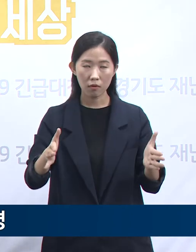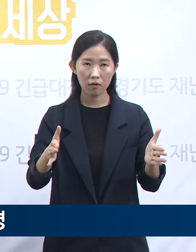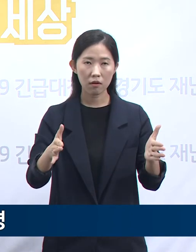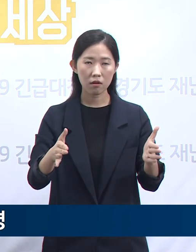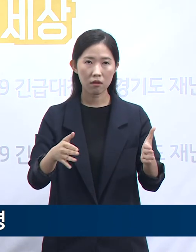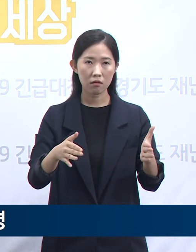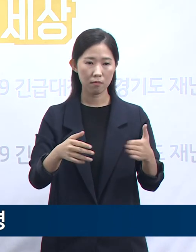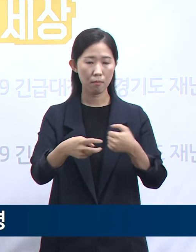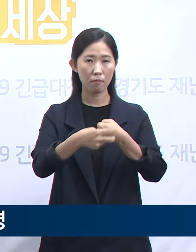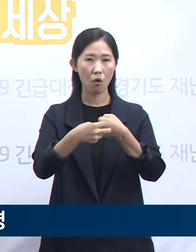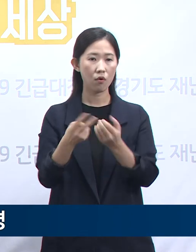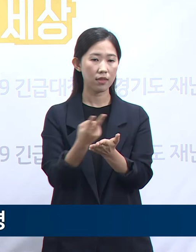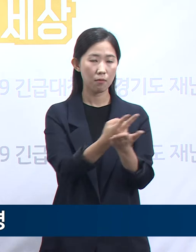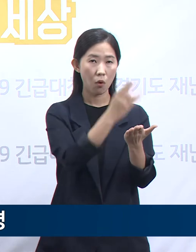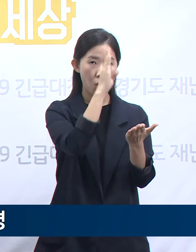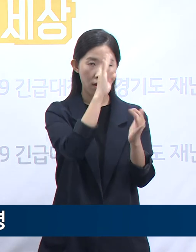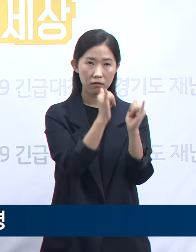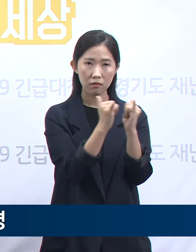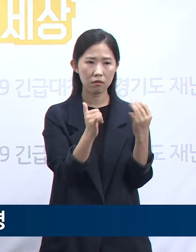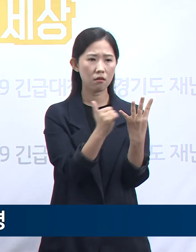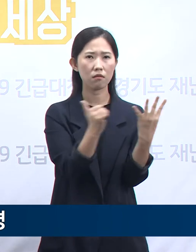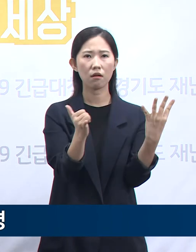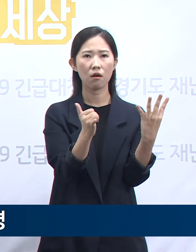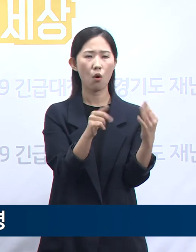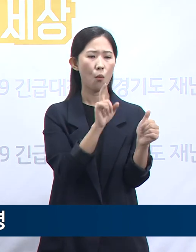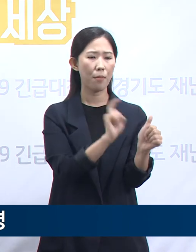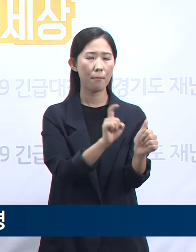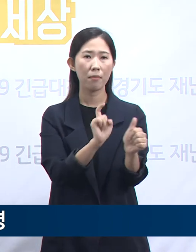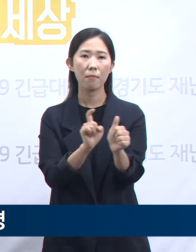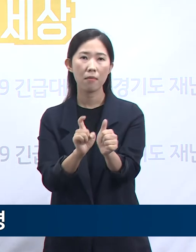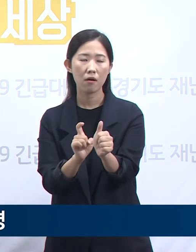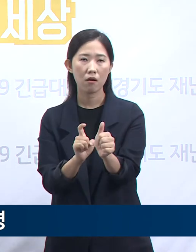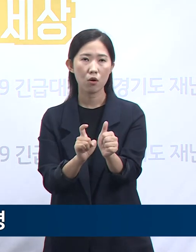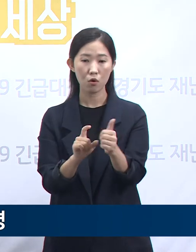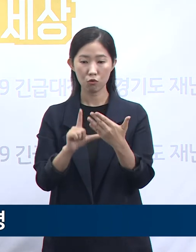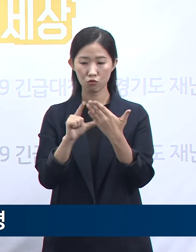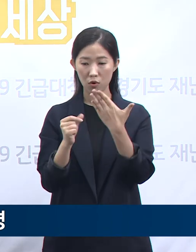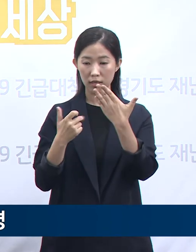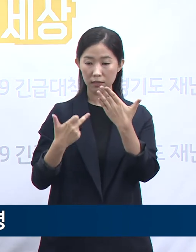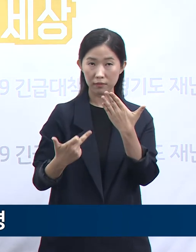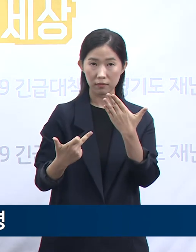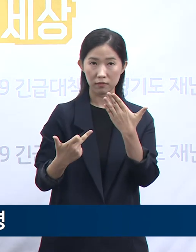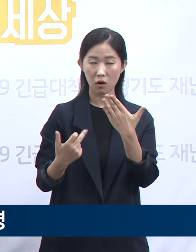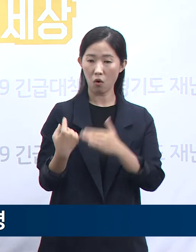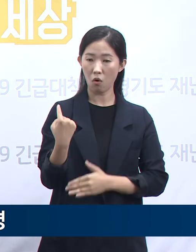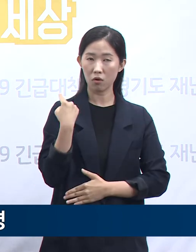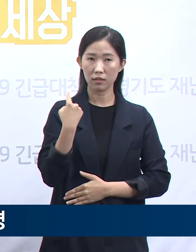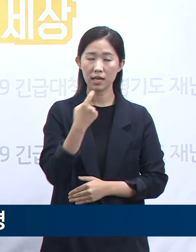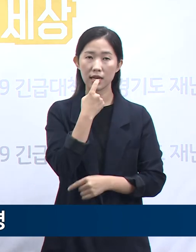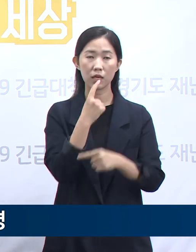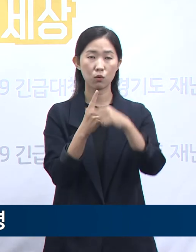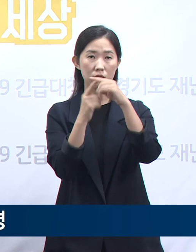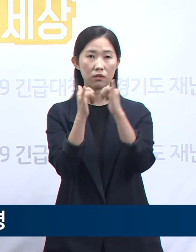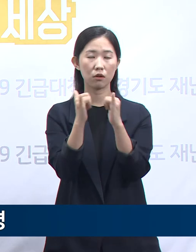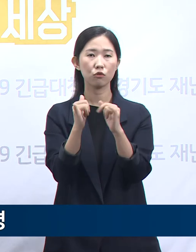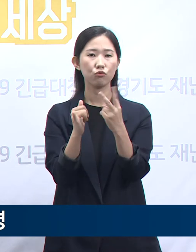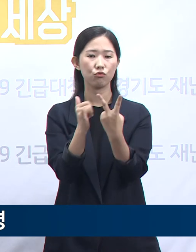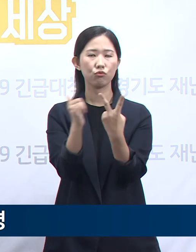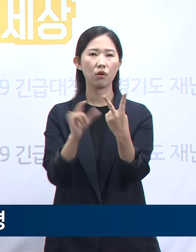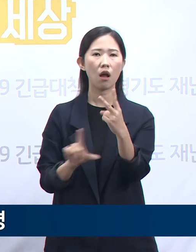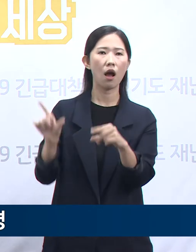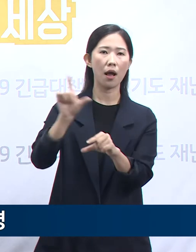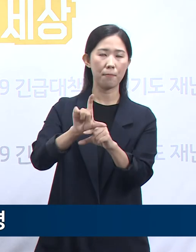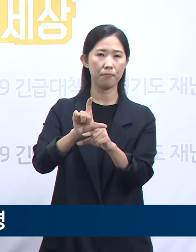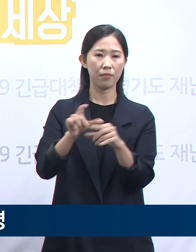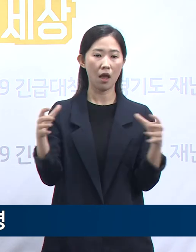입원 환자 4명이 잇따라 확진 판정을 받은 데 이어 9월 17일 간호사 2명이 추가 확진되어 누적 확진자는 총 6명으로